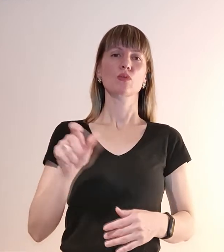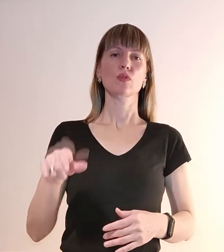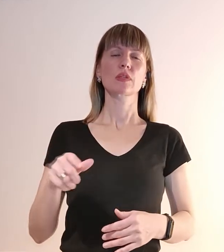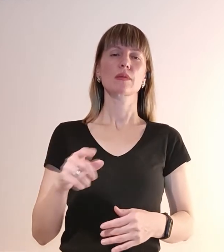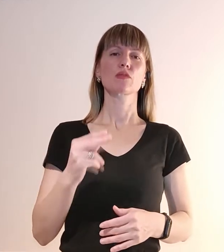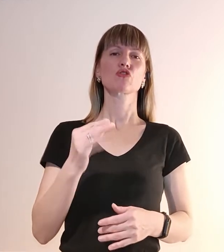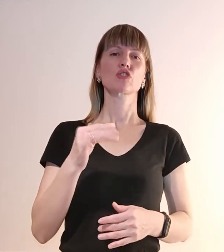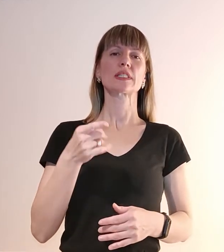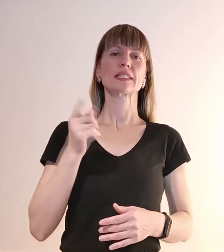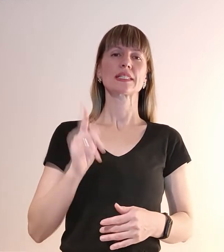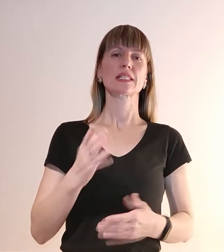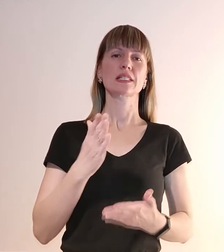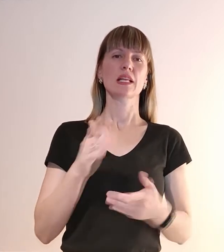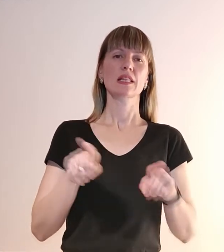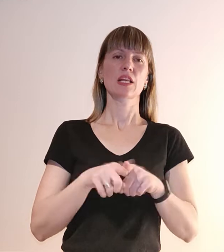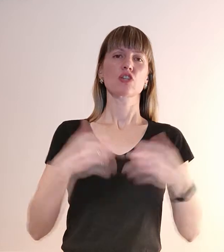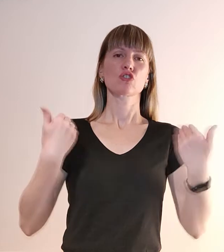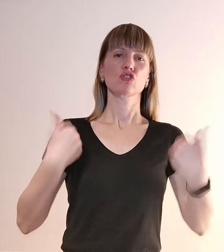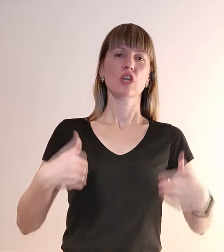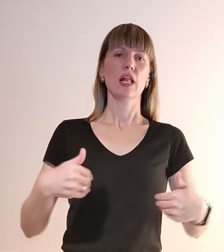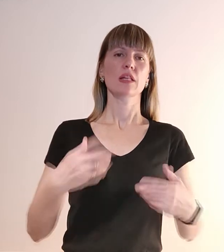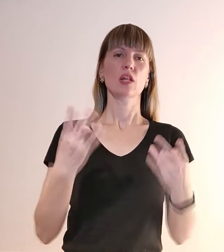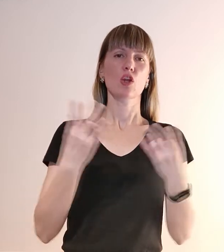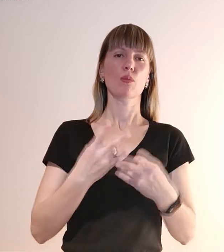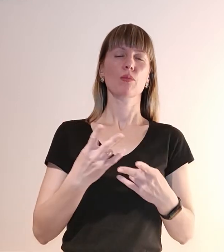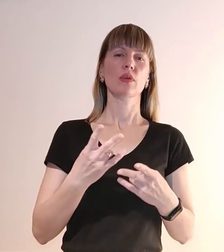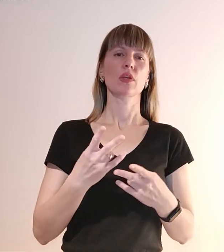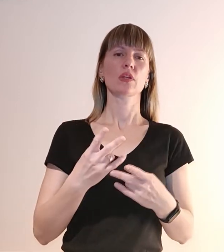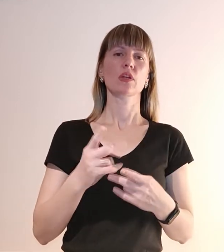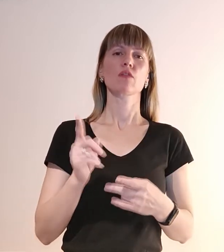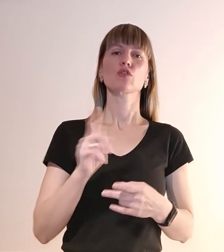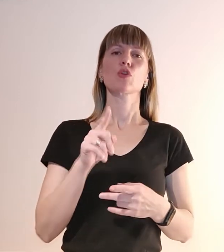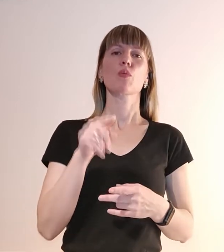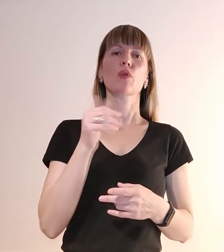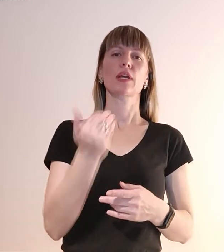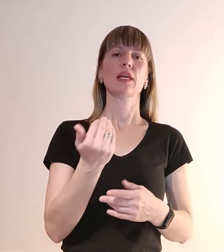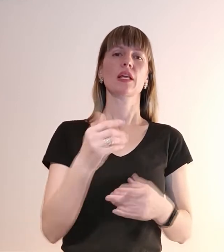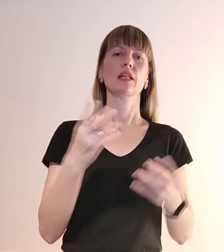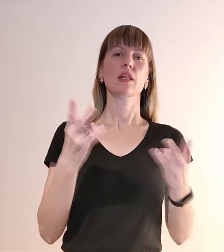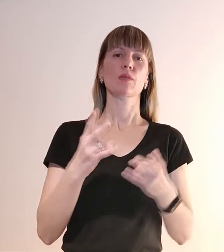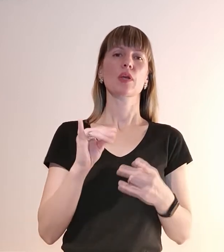чи дійсно такі жилети необхідні? І скажімо так, в чому їхня необхідність, унікальність?